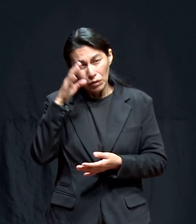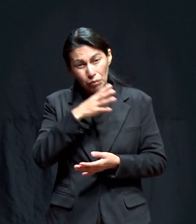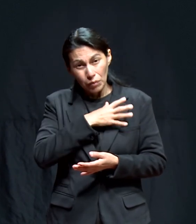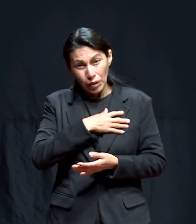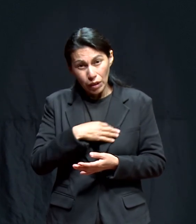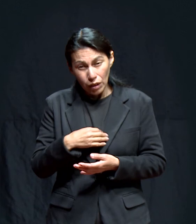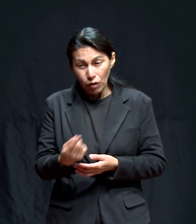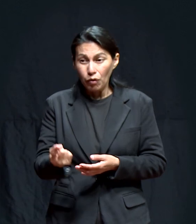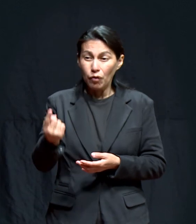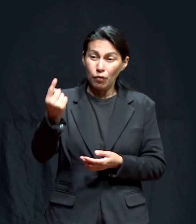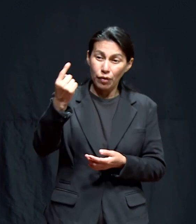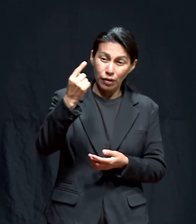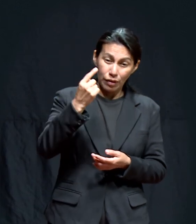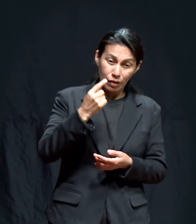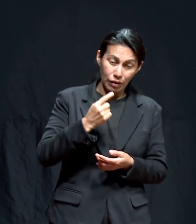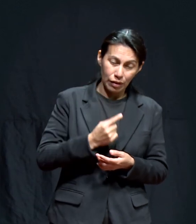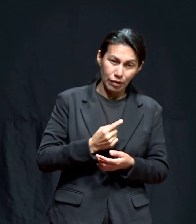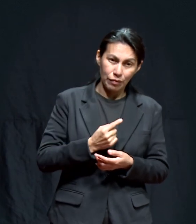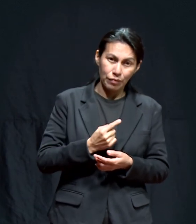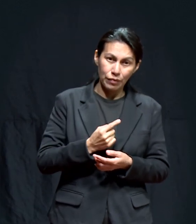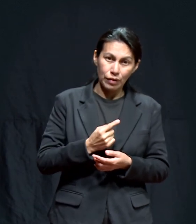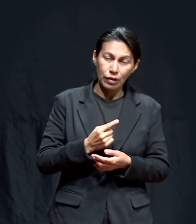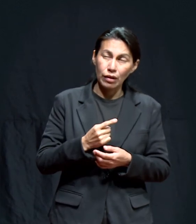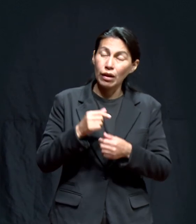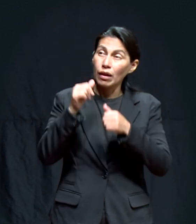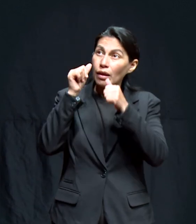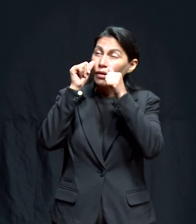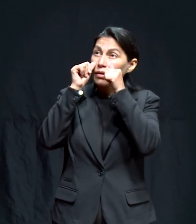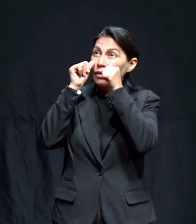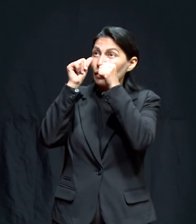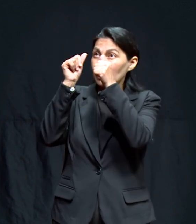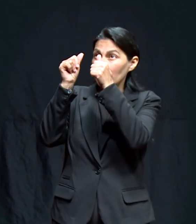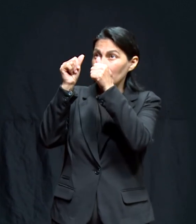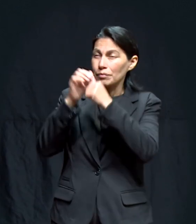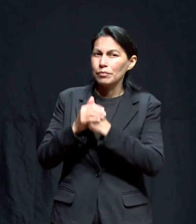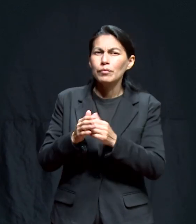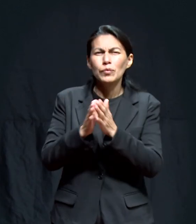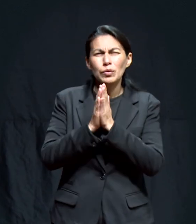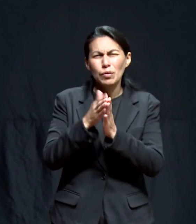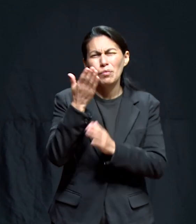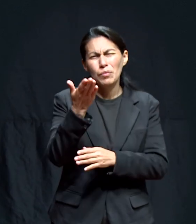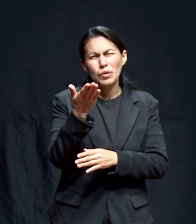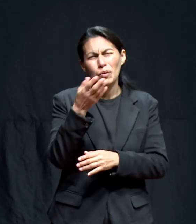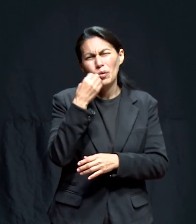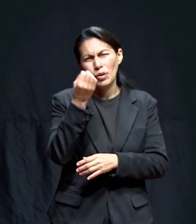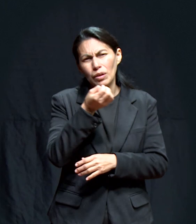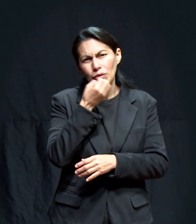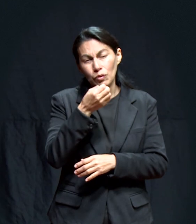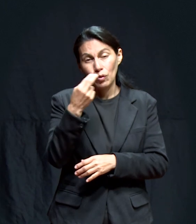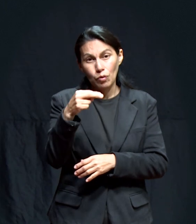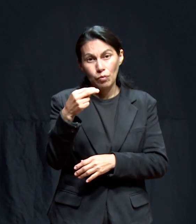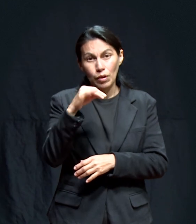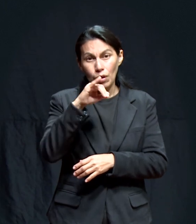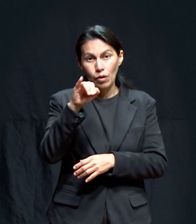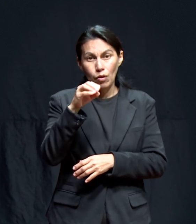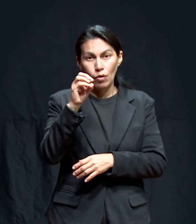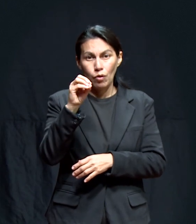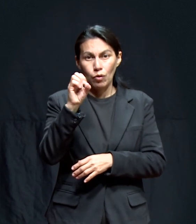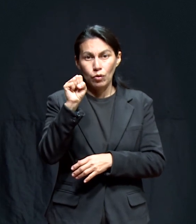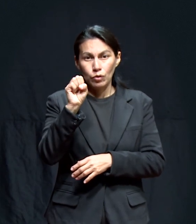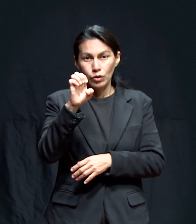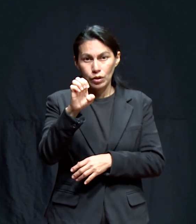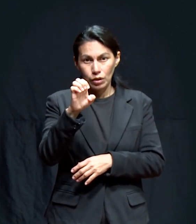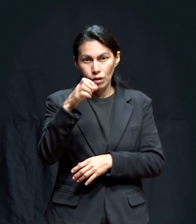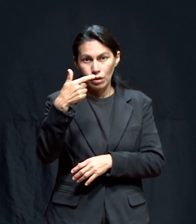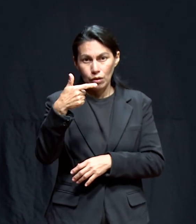En que volverá a casa de nuevo Y escuchará el llamado de Dios Pido oración por él Su nombre es José Guadalupe